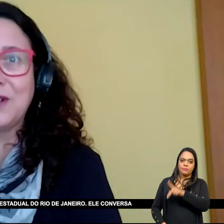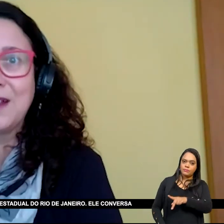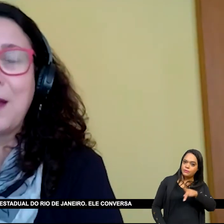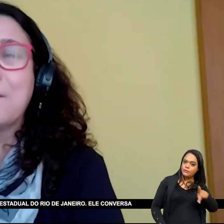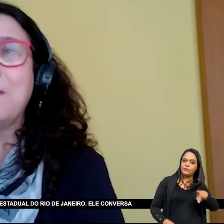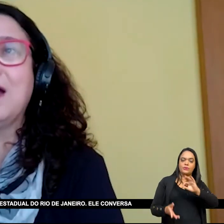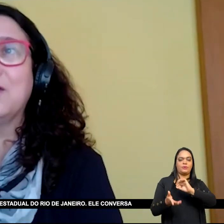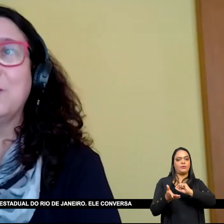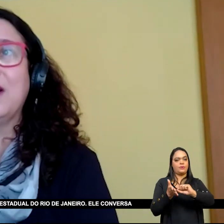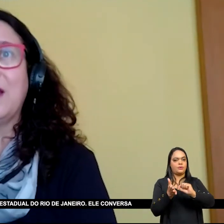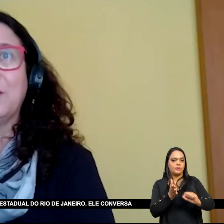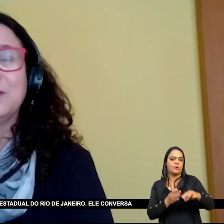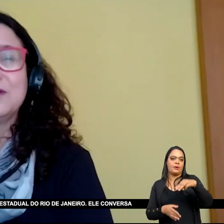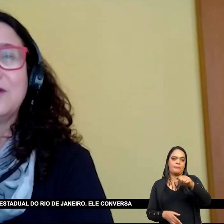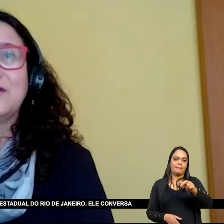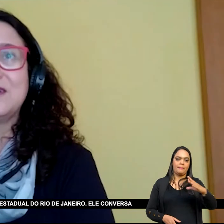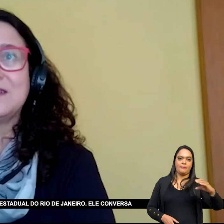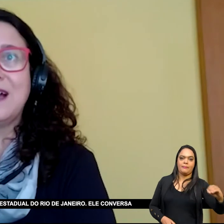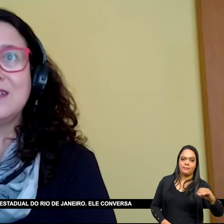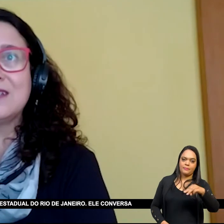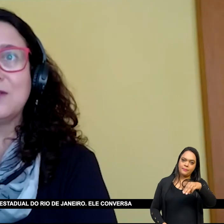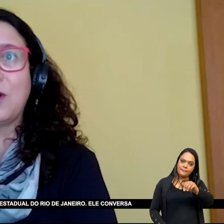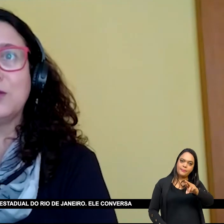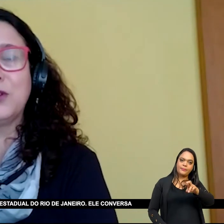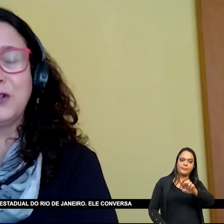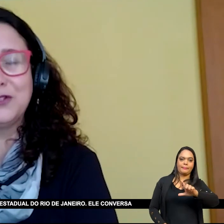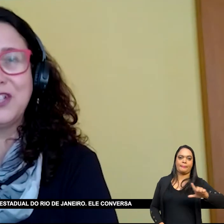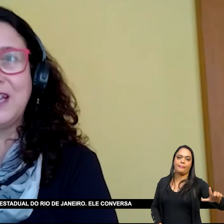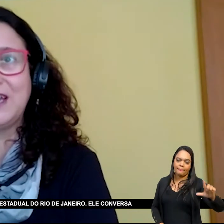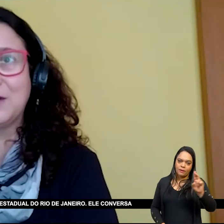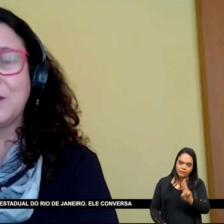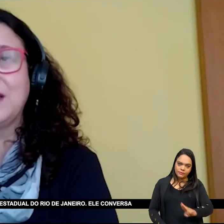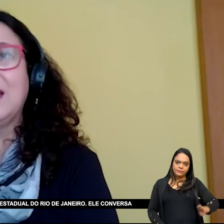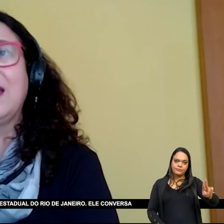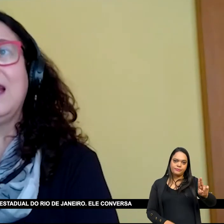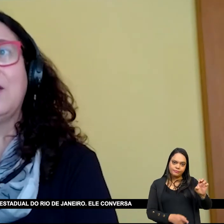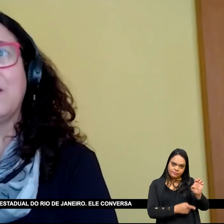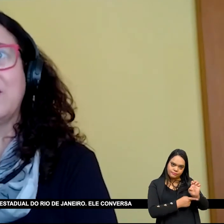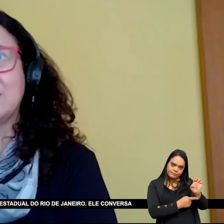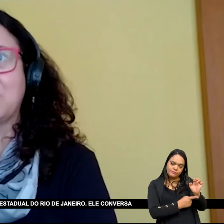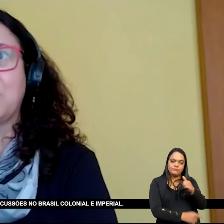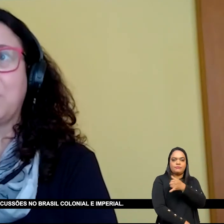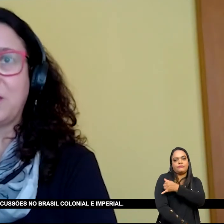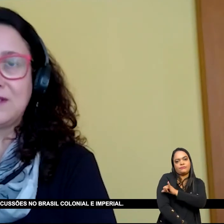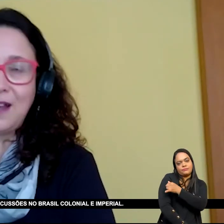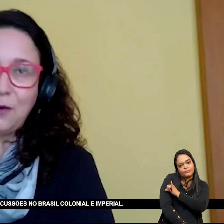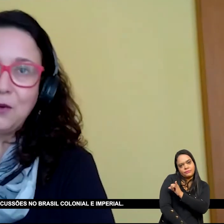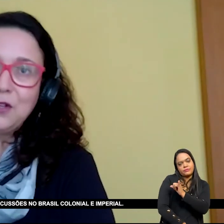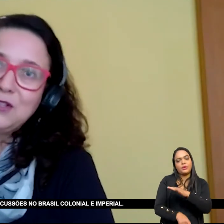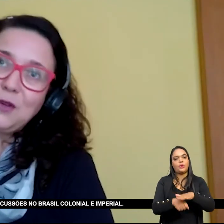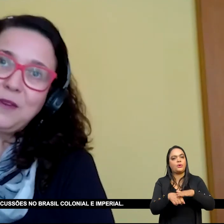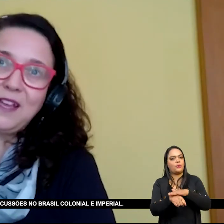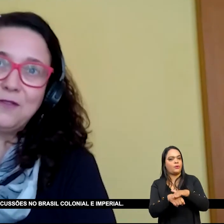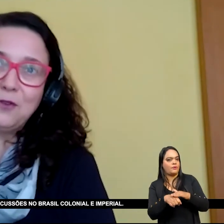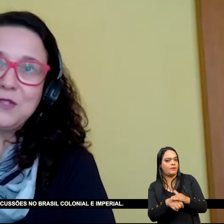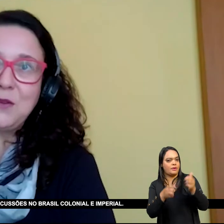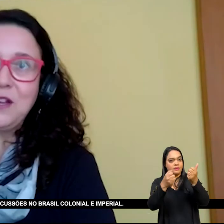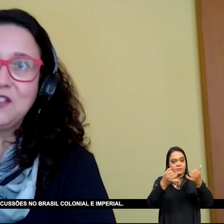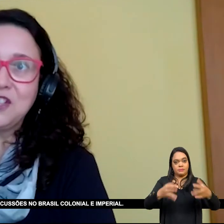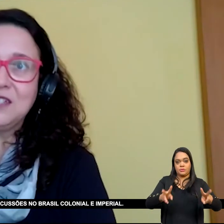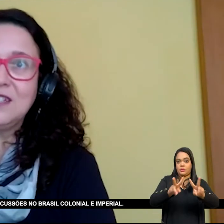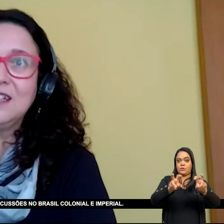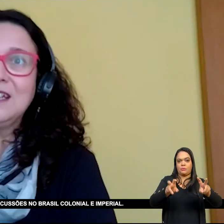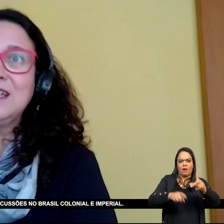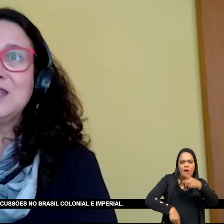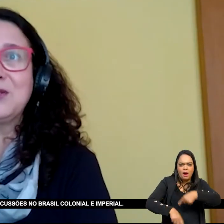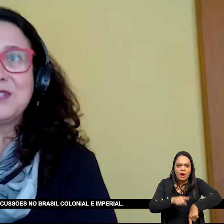escritor Marco Morel, da Universidade Estadual do Rio de Janeiro Ele conversa com o portal Sobre a Revolução